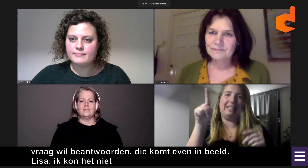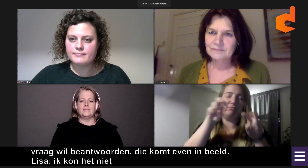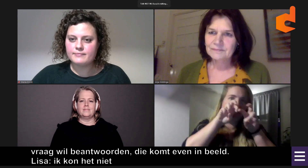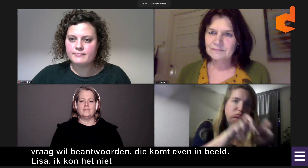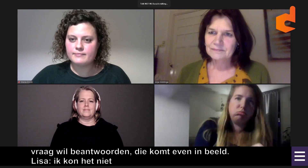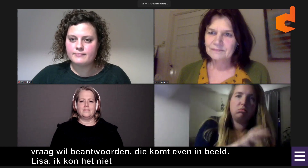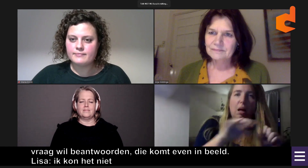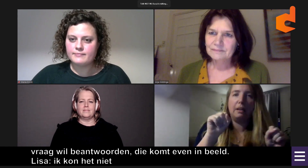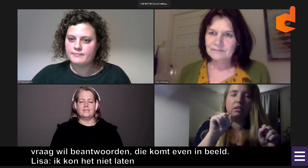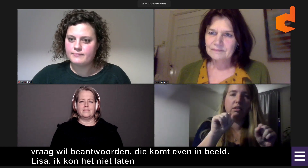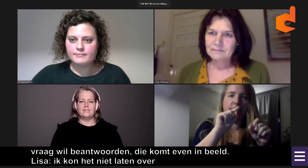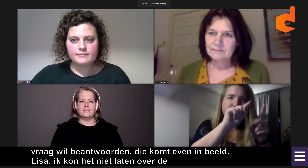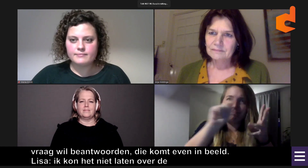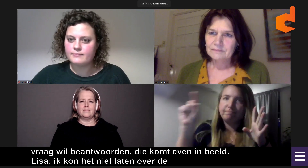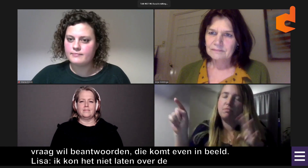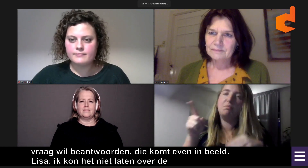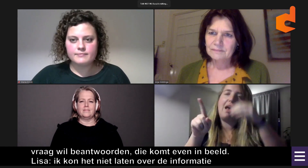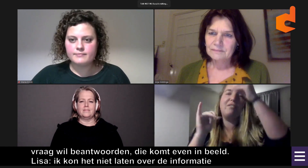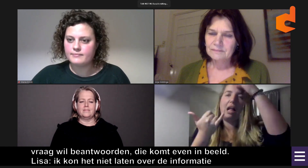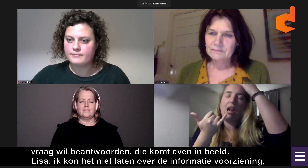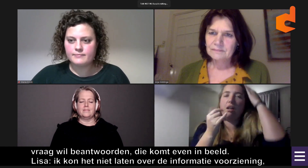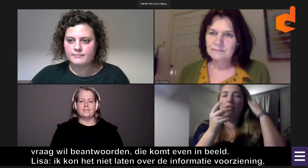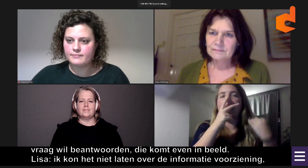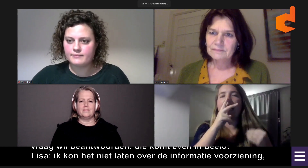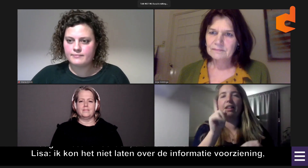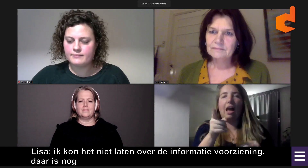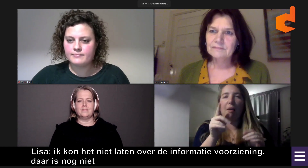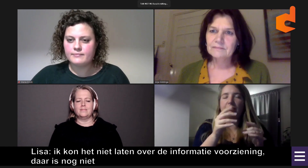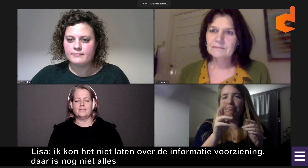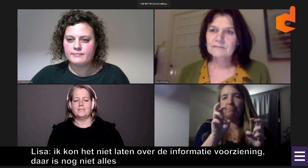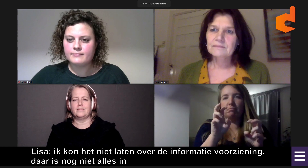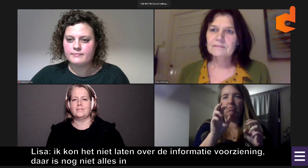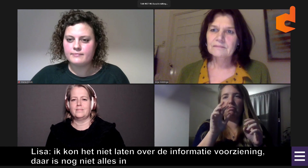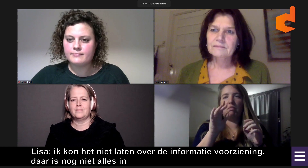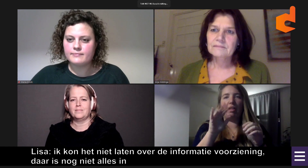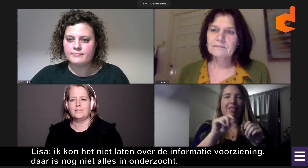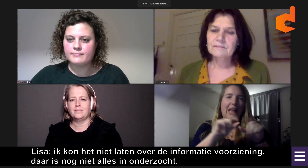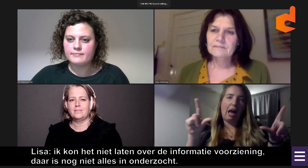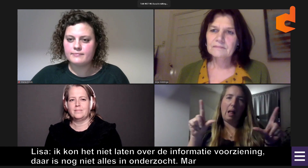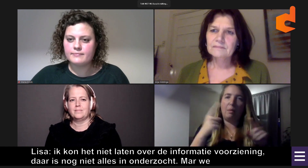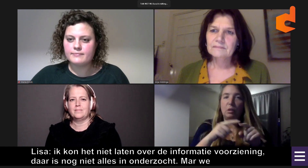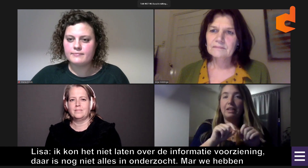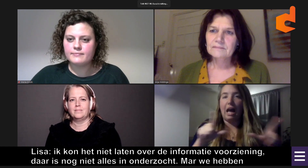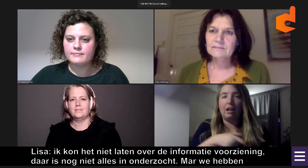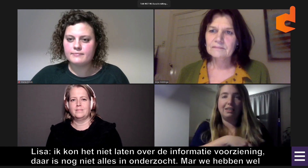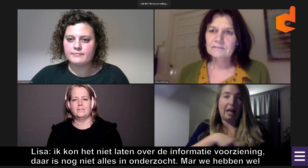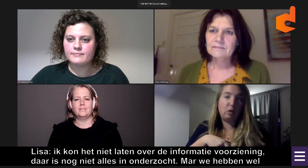Ja, over de informatievoorziening. Daar is nog niet alles in onderzocht. Maar we hebben wel gekeken